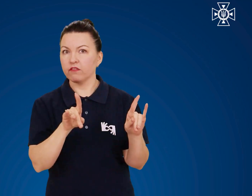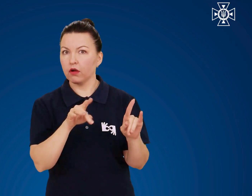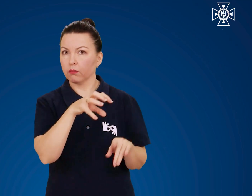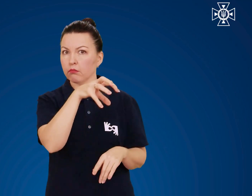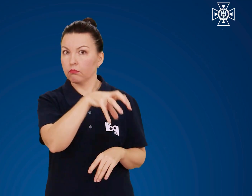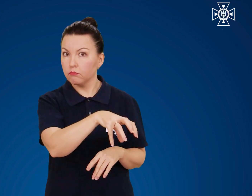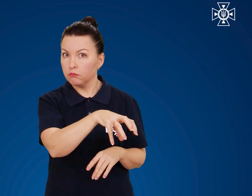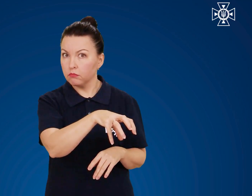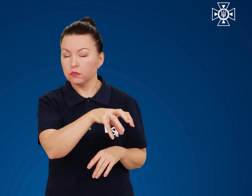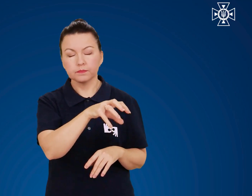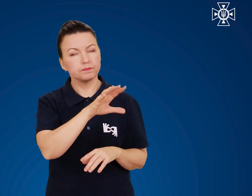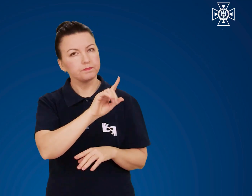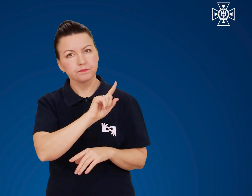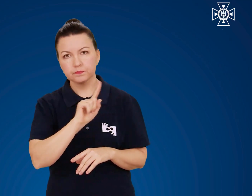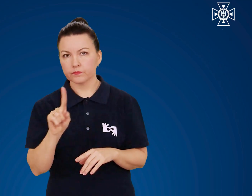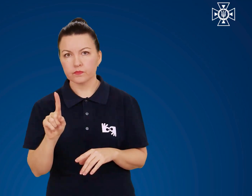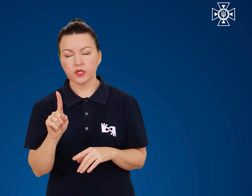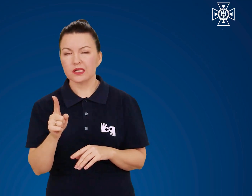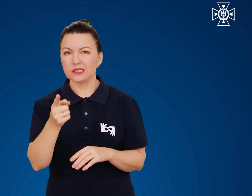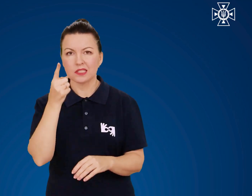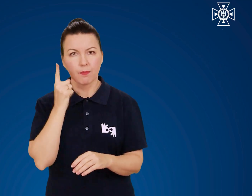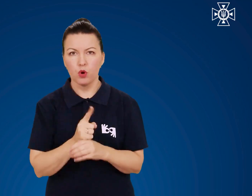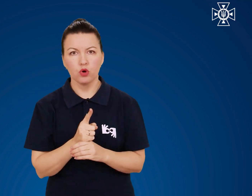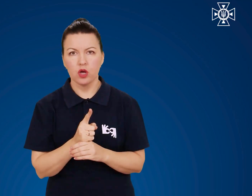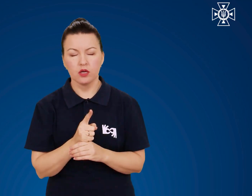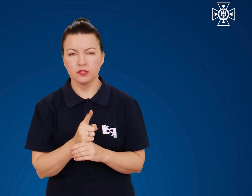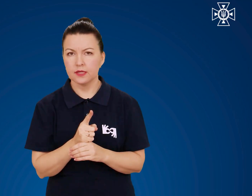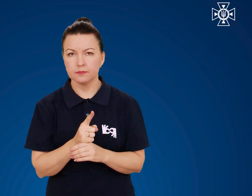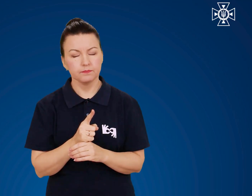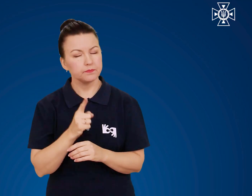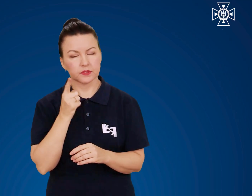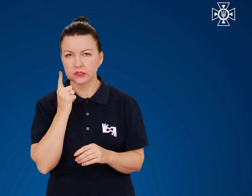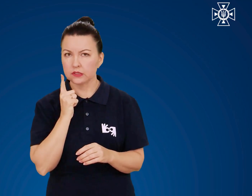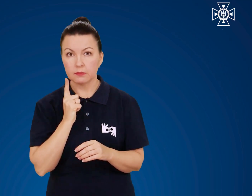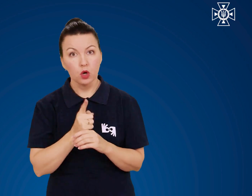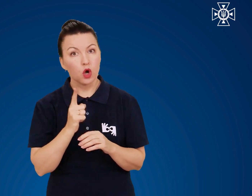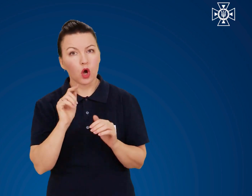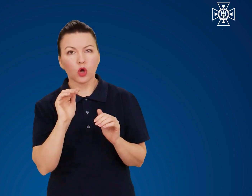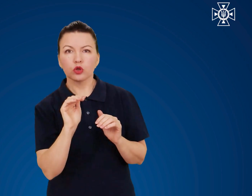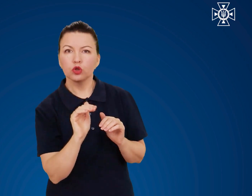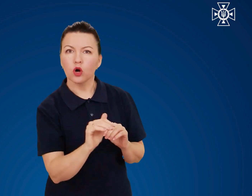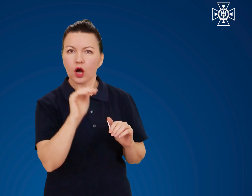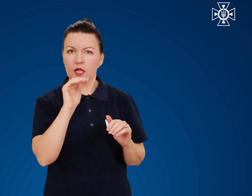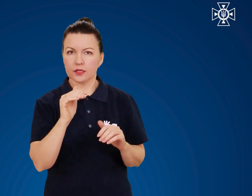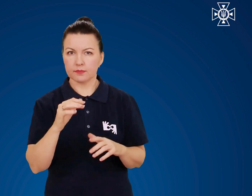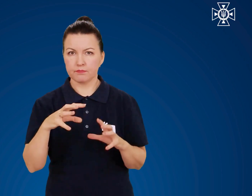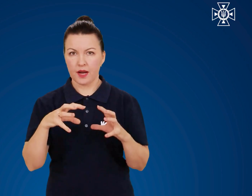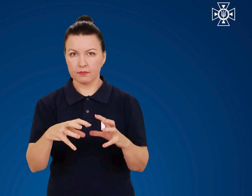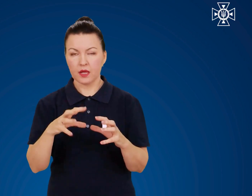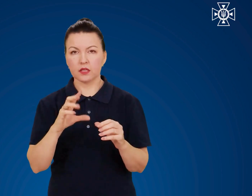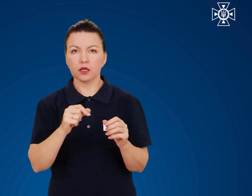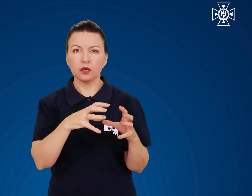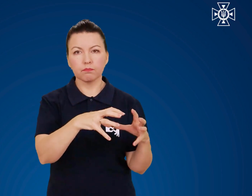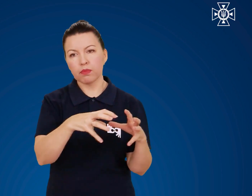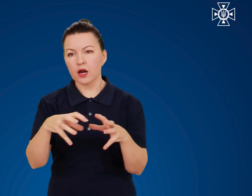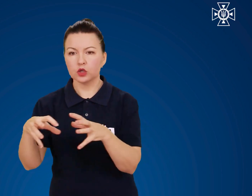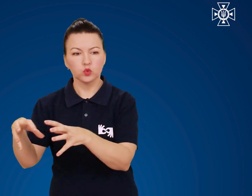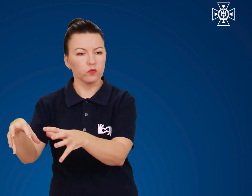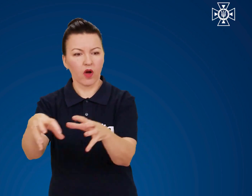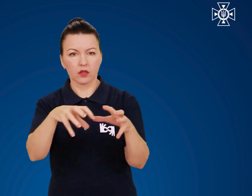Категорично забороняється Торкатися предмету і пересувати